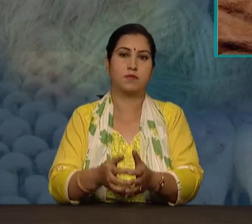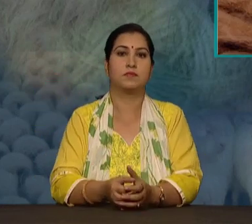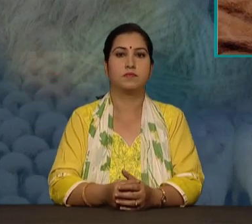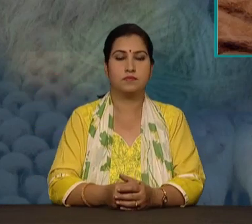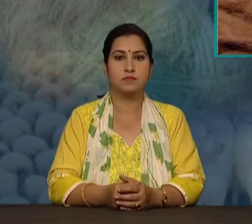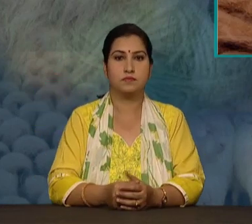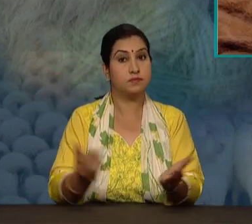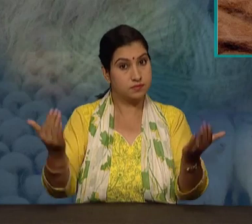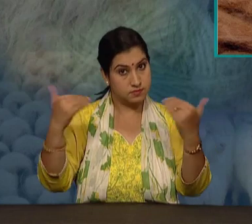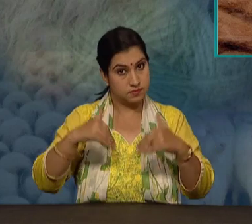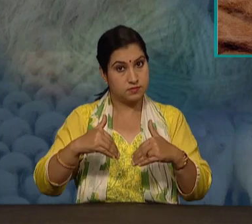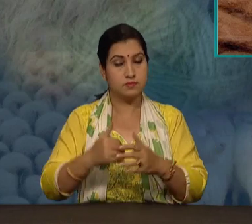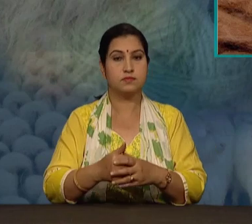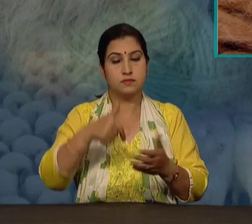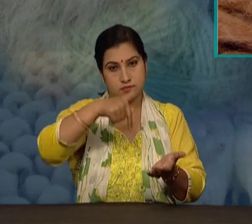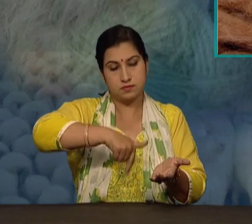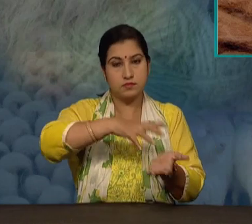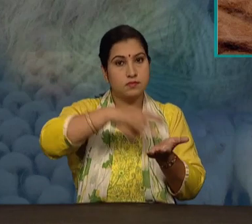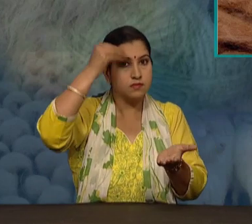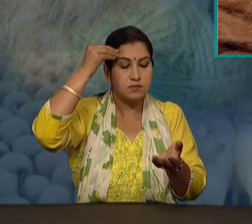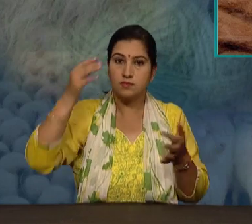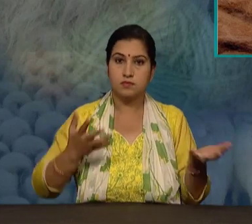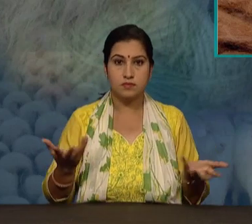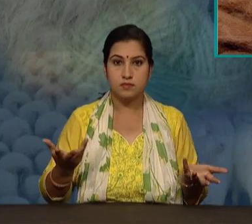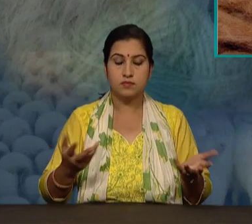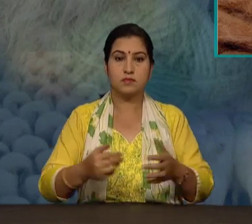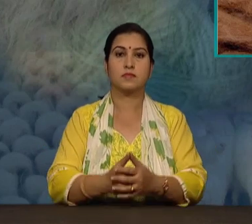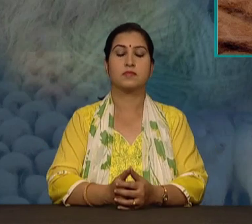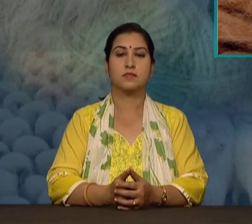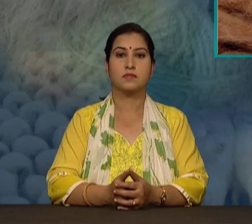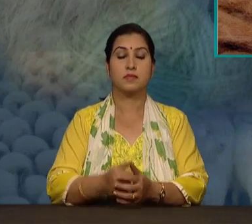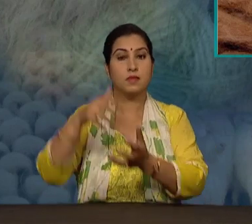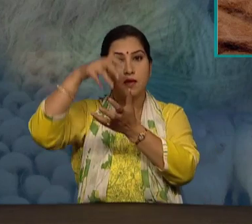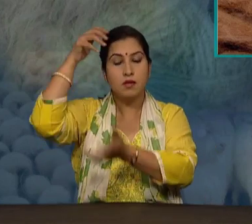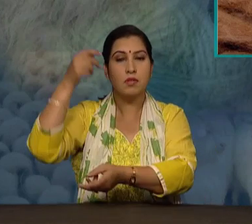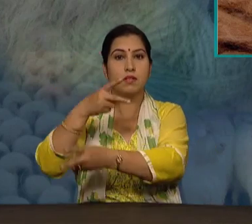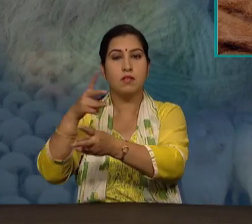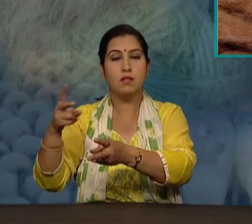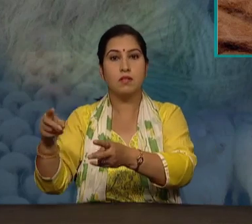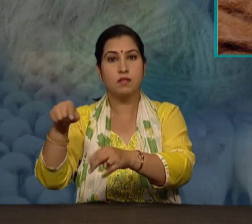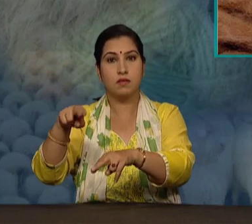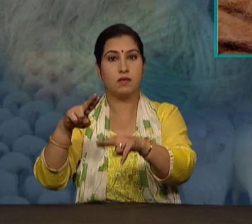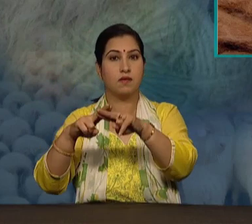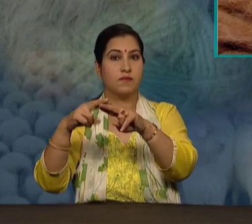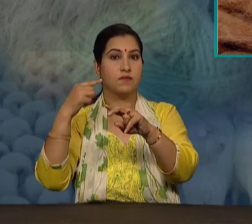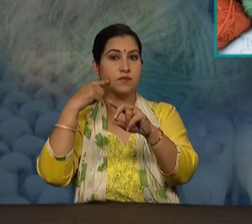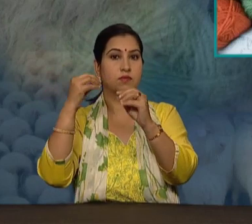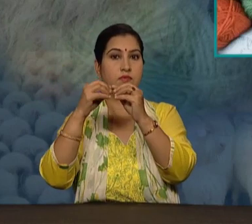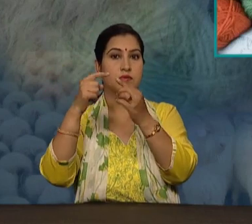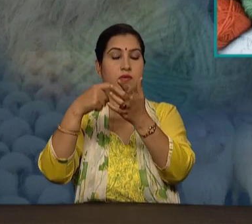आईए अब हम जाने कि जन्तुओं से प्राप्त रेशों से उन कैसे प्रनाई